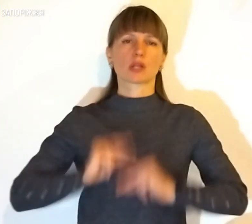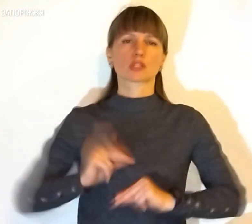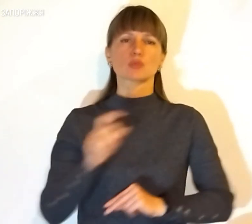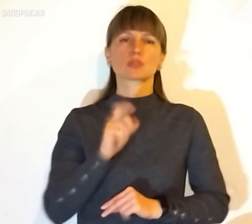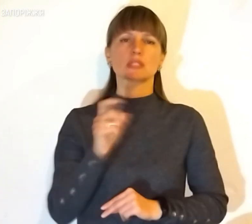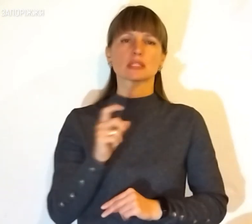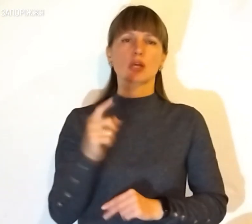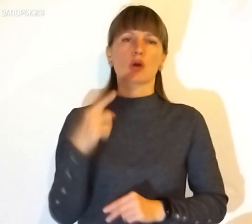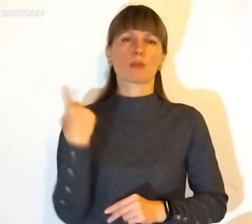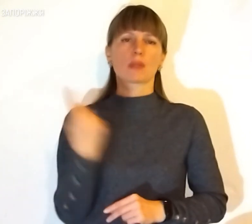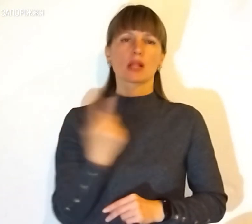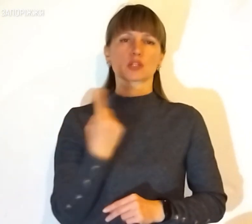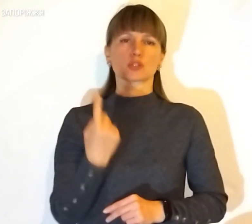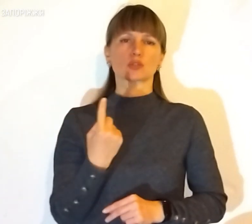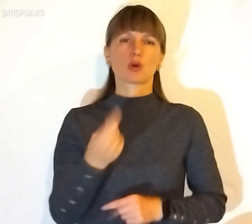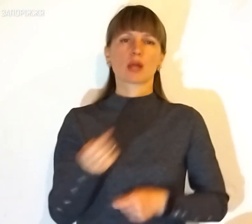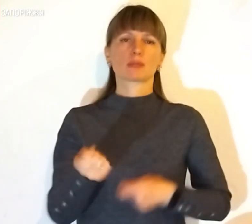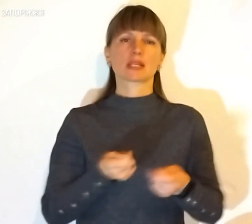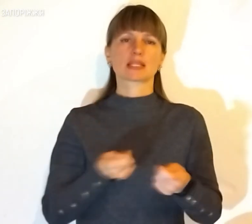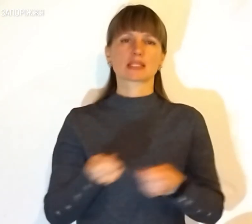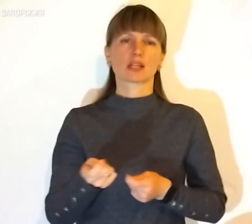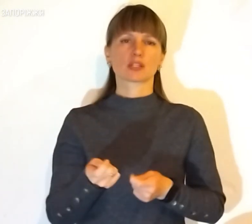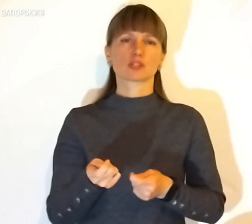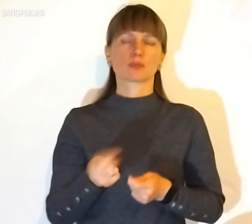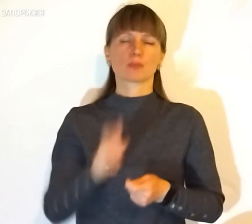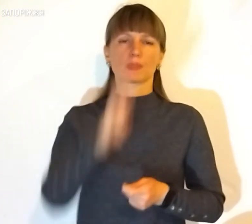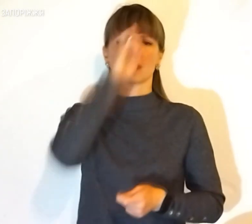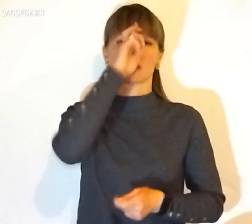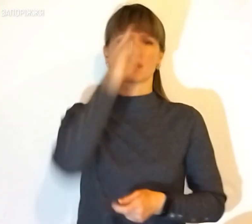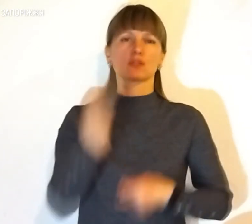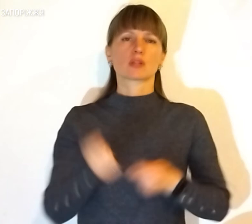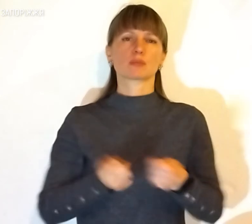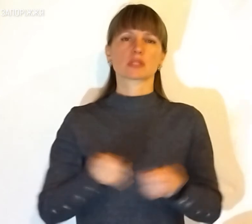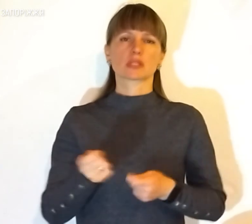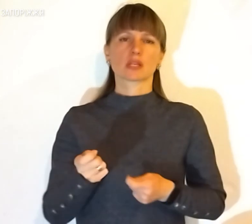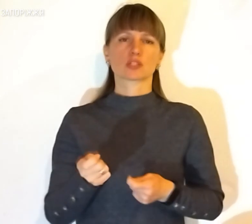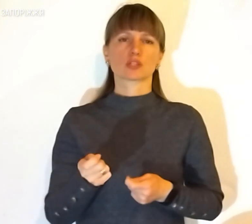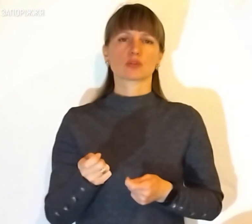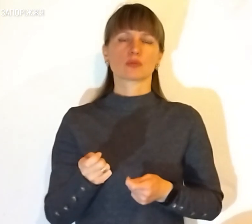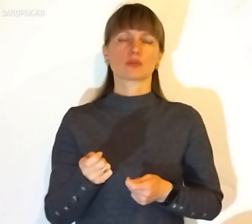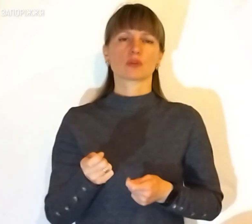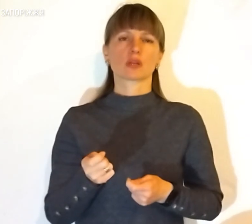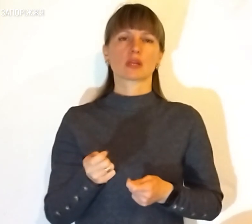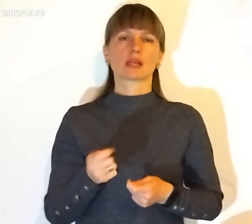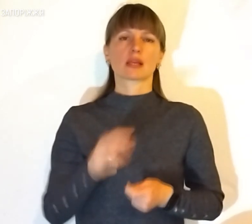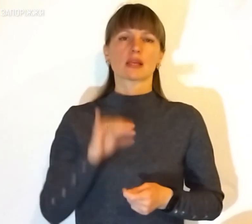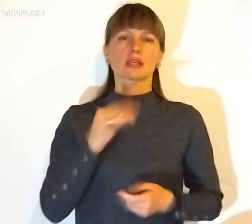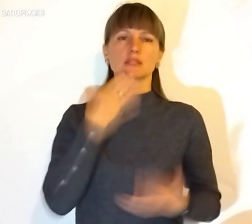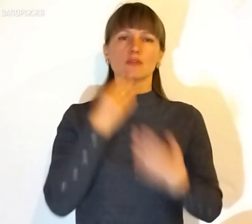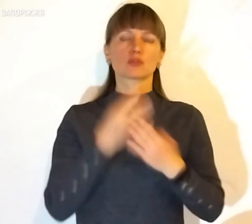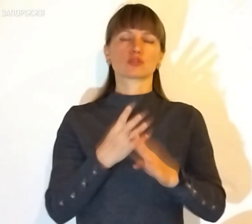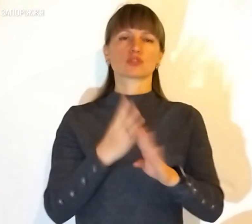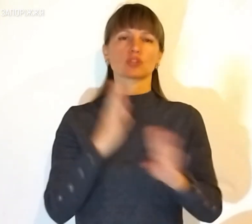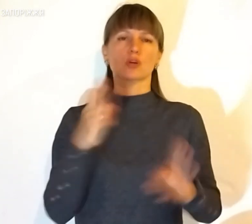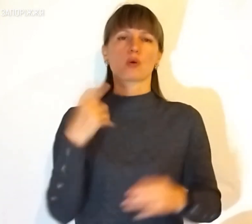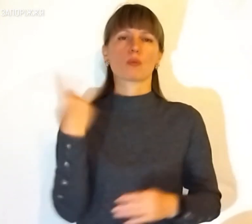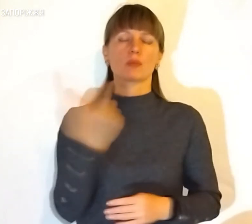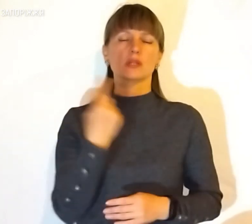обласною адміністрацією, державною адміністрацією, і, в свою чергу, обласна